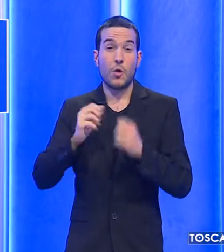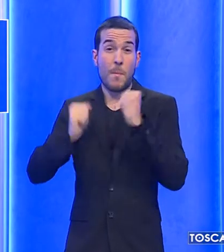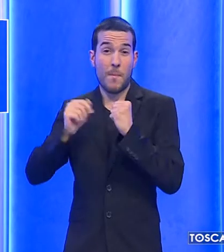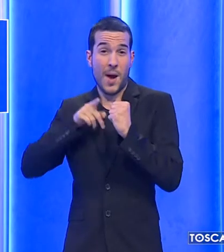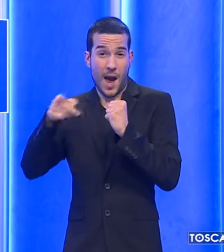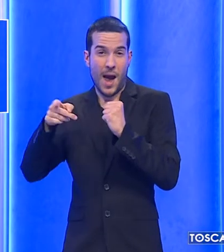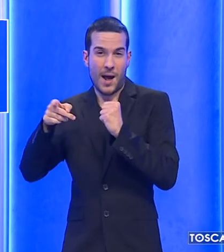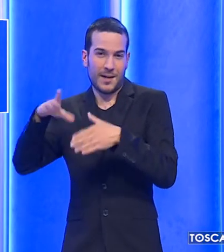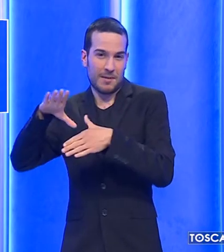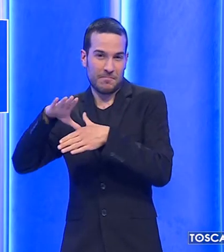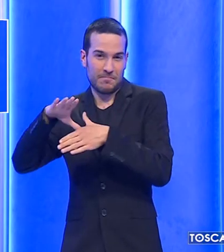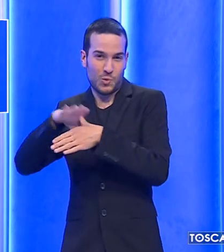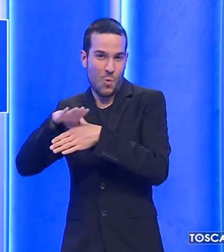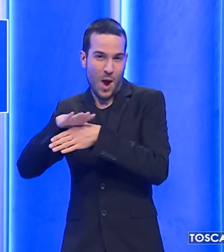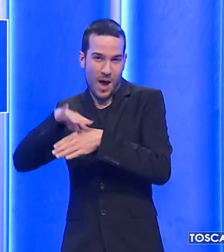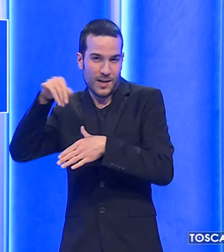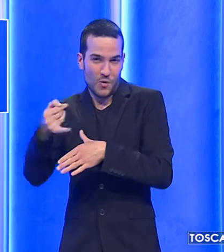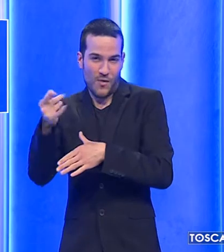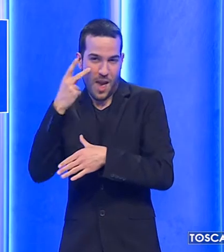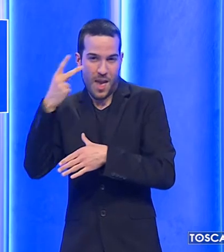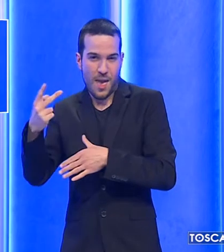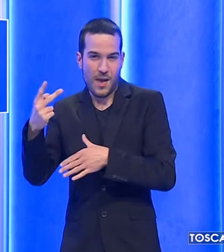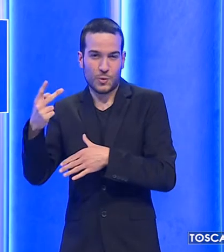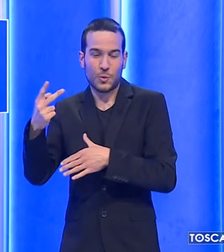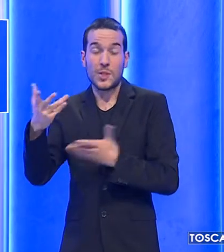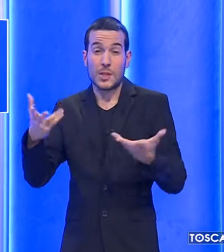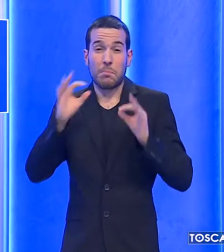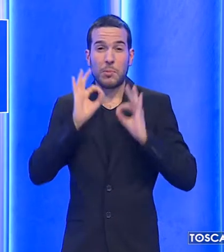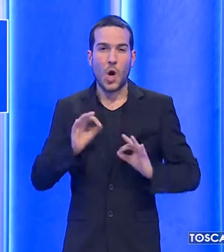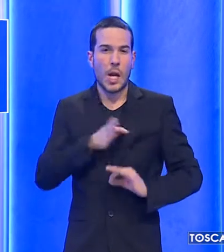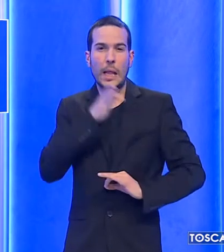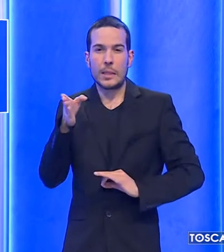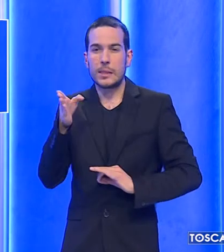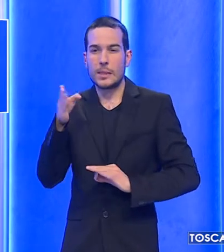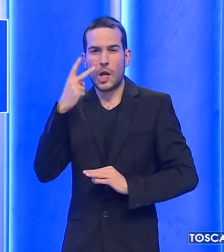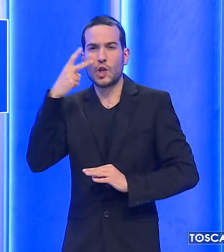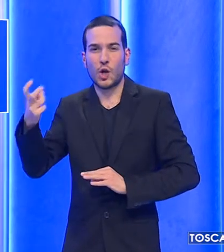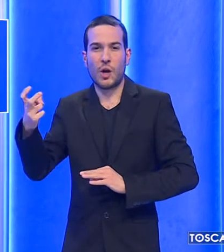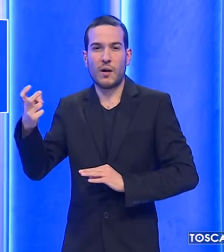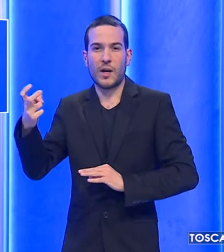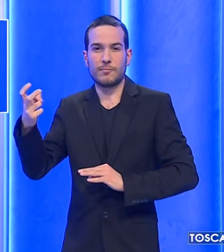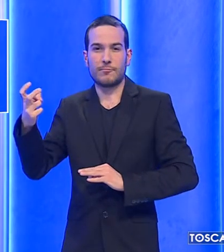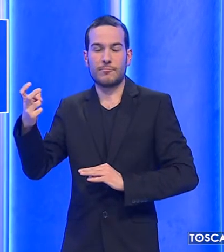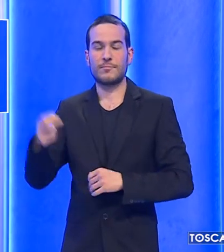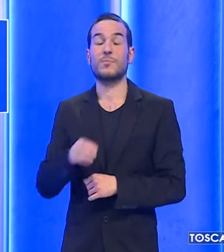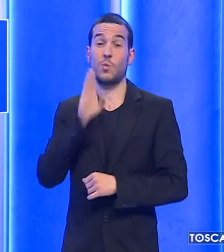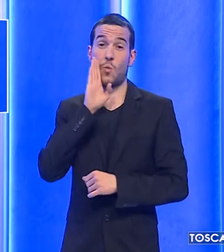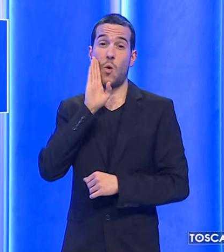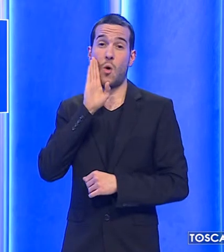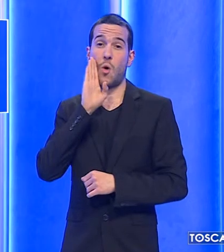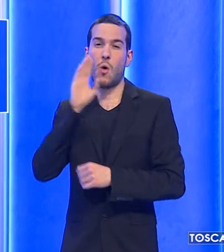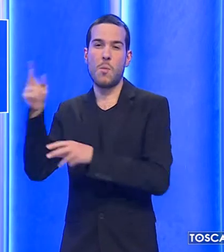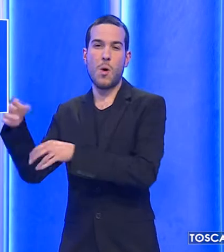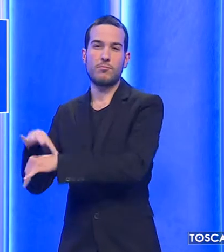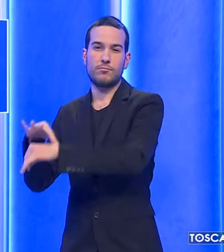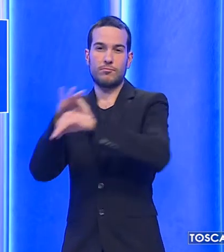E così in effetti era. La polizia l'ho trovato al locale che stava guardando la partita. Il quarantenne è stato portato